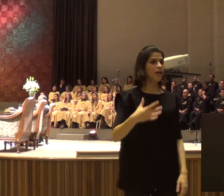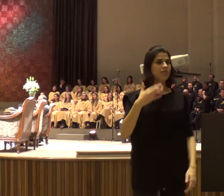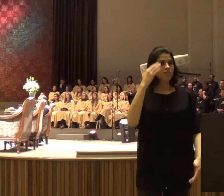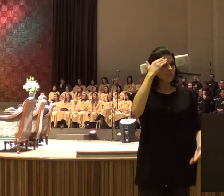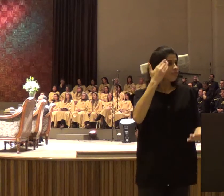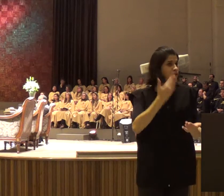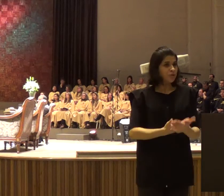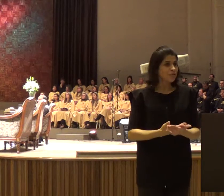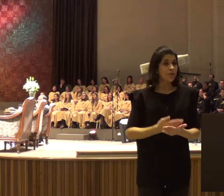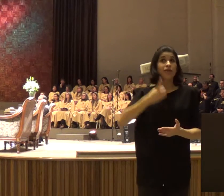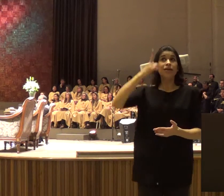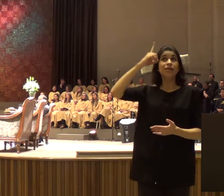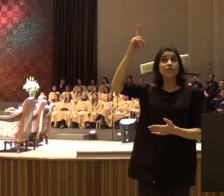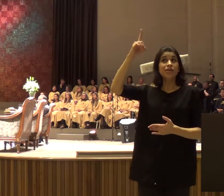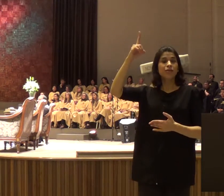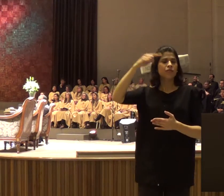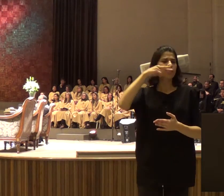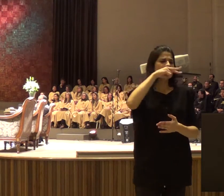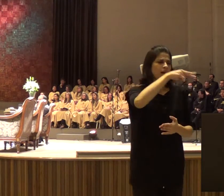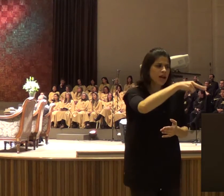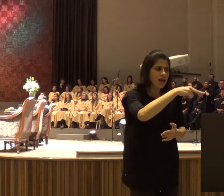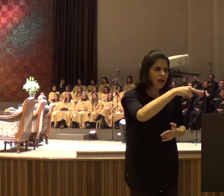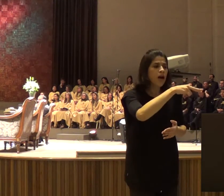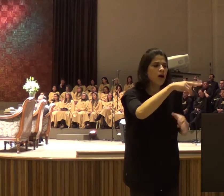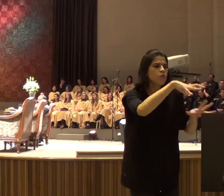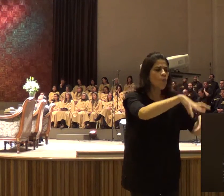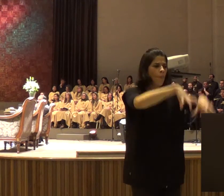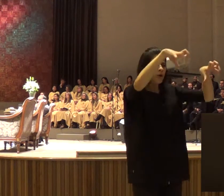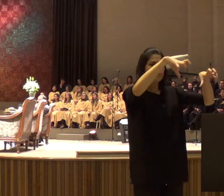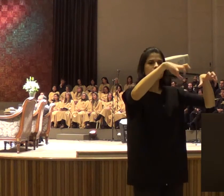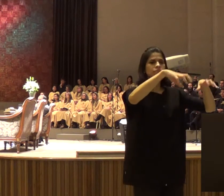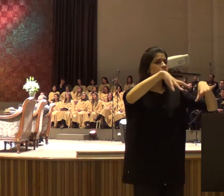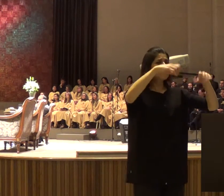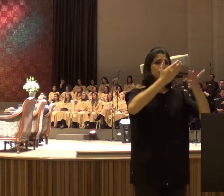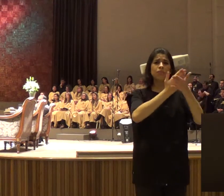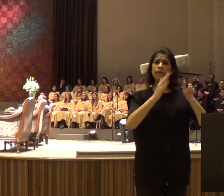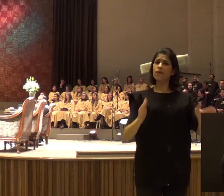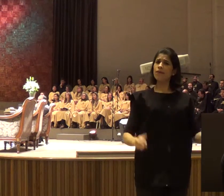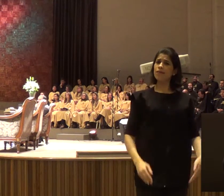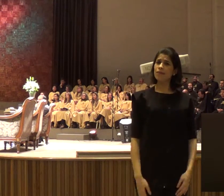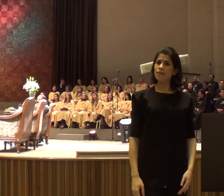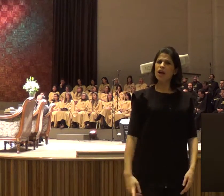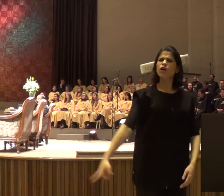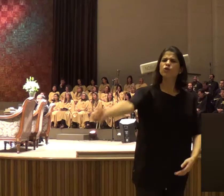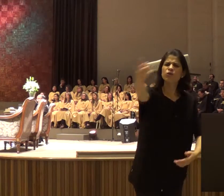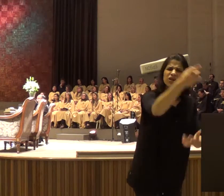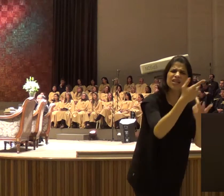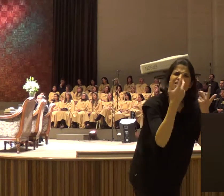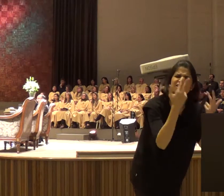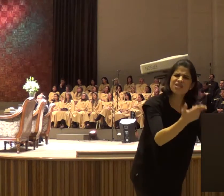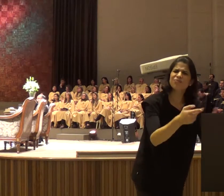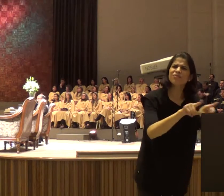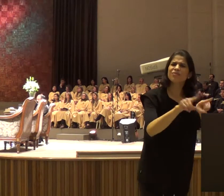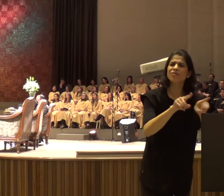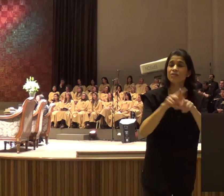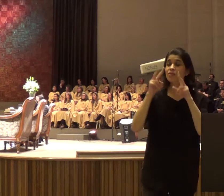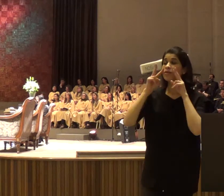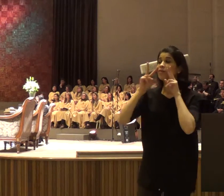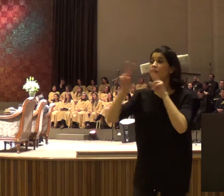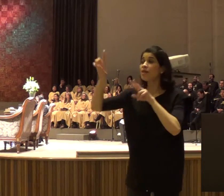falando com você, quando você entra na sua casa, olha ao seu redor, há manifestações de Deus, acontecendo hoje,